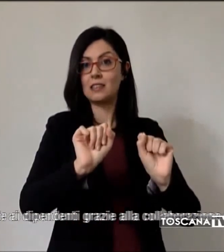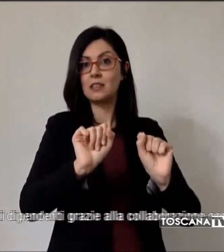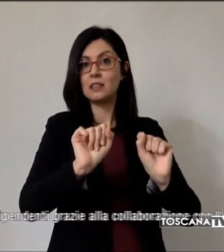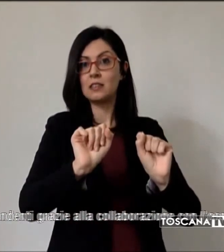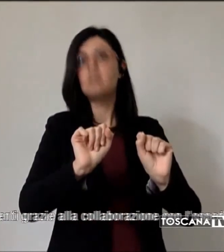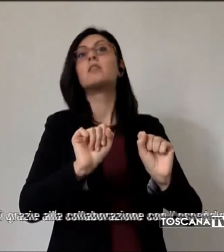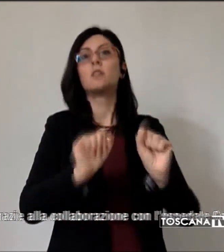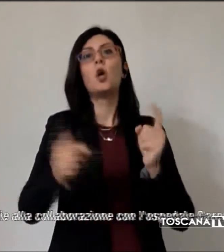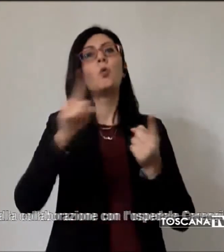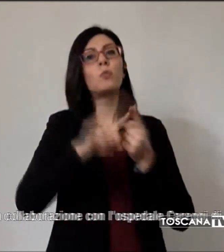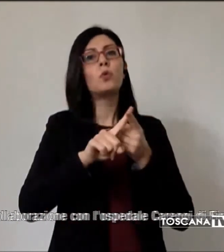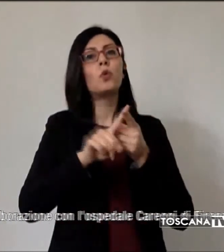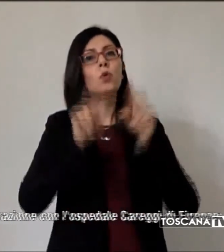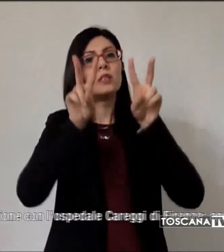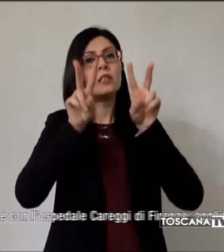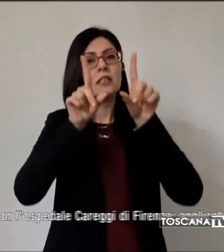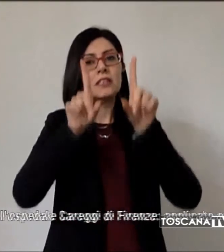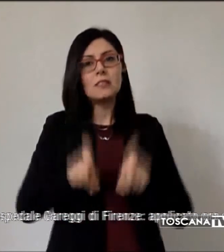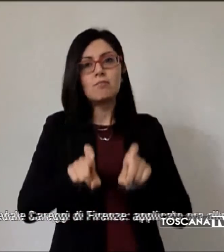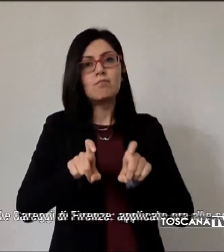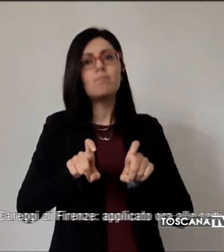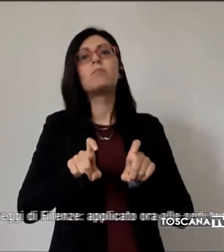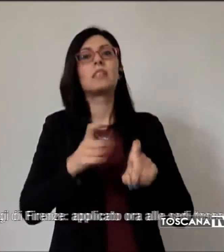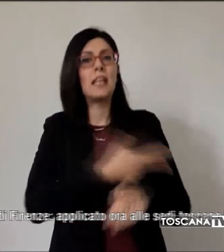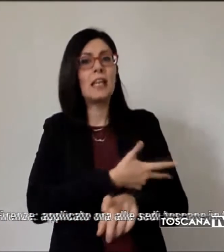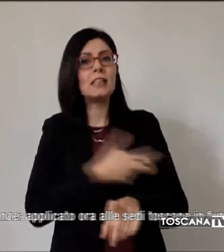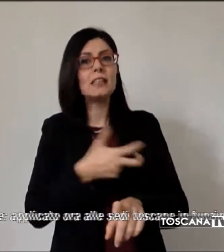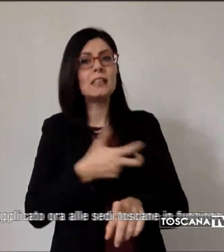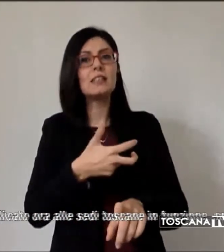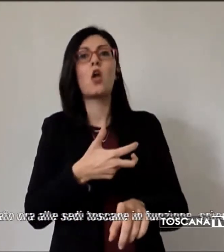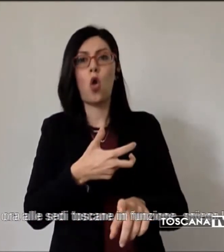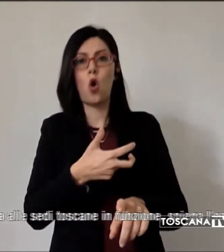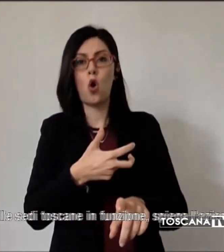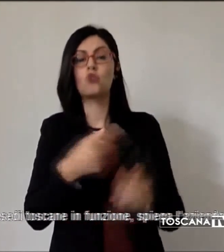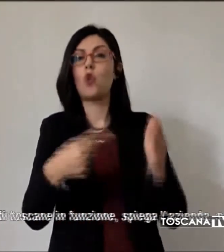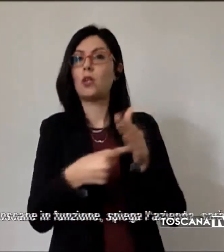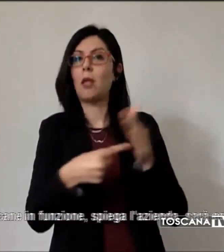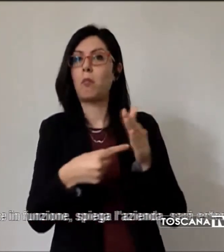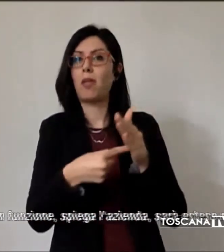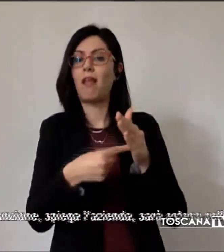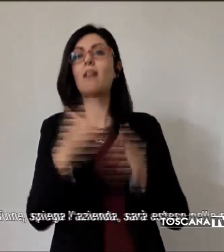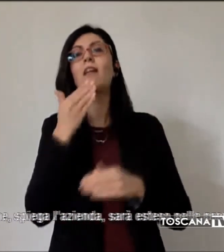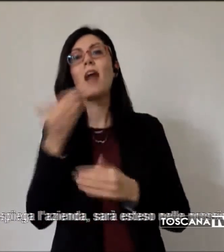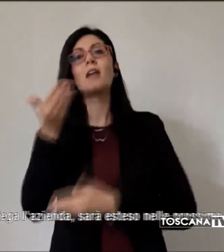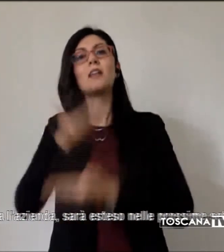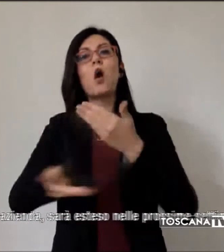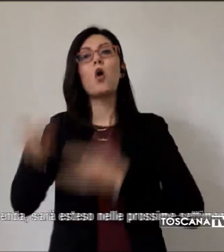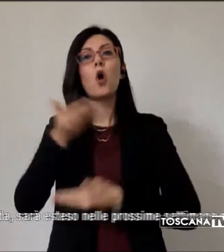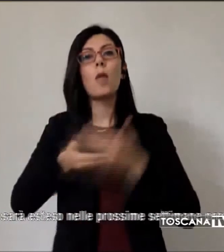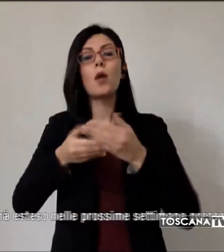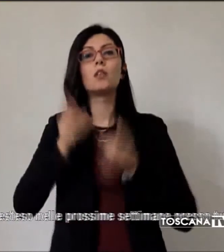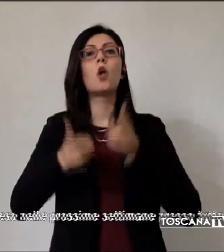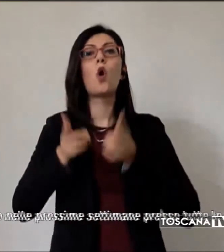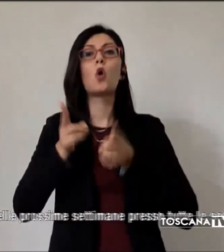screening sierologico e virale ai dipendenti, grazie alla collaborazione con l'ospedale di